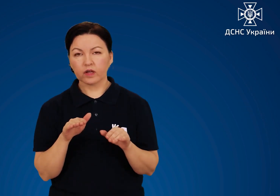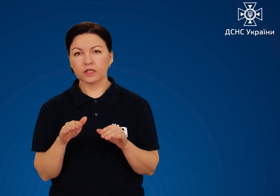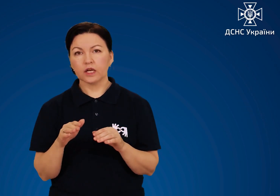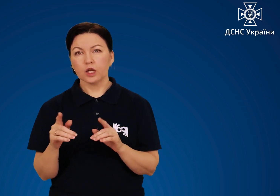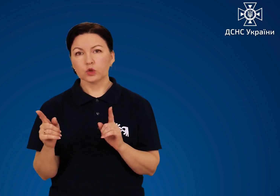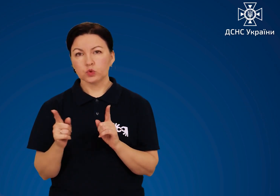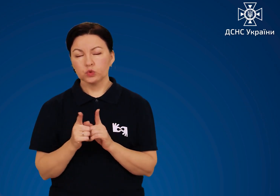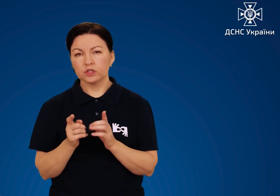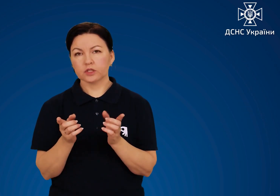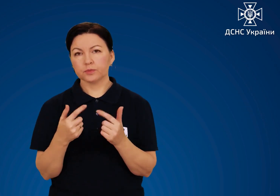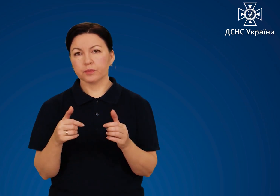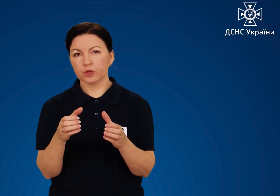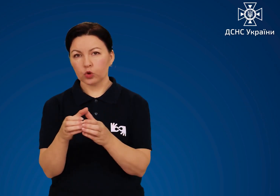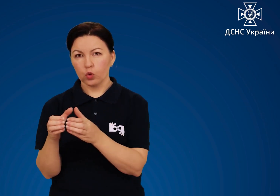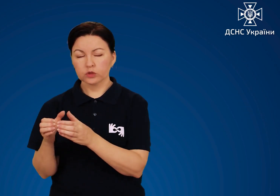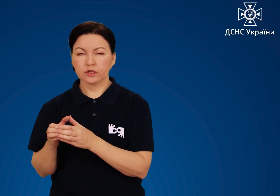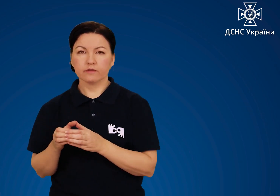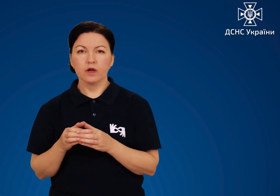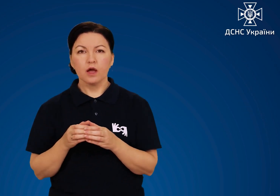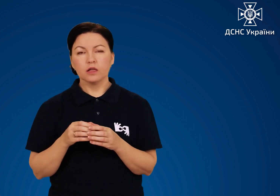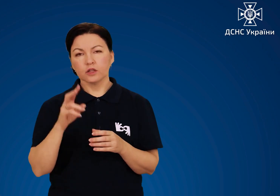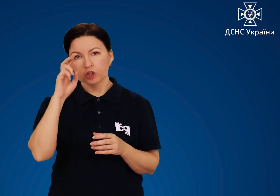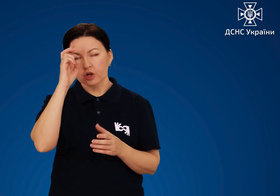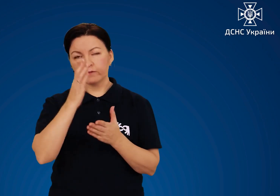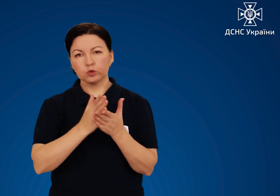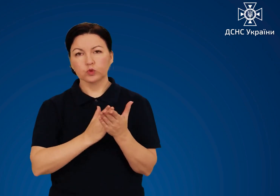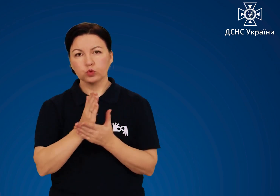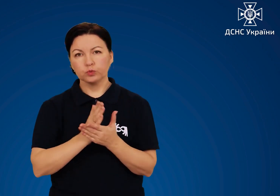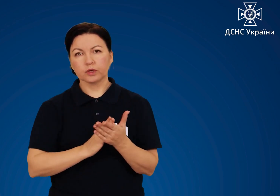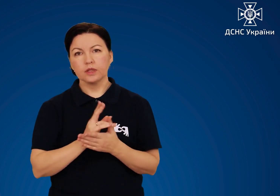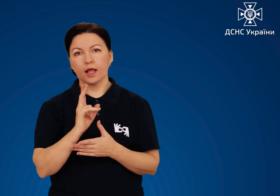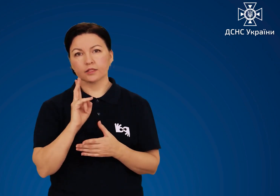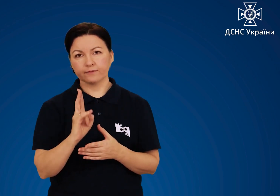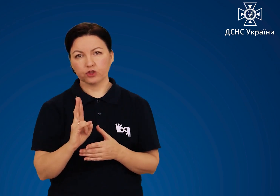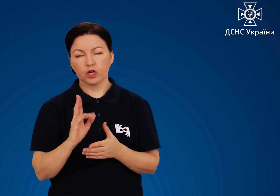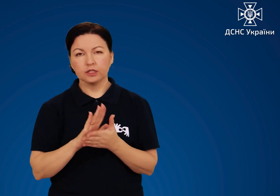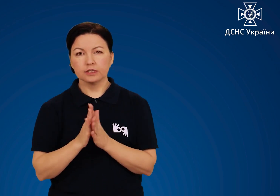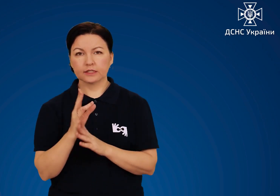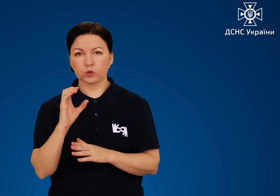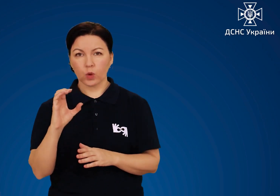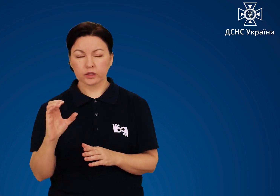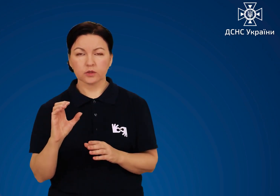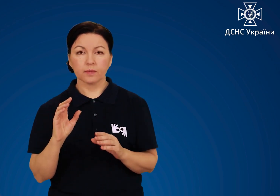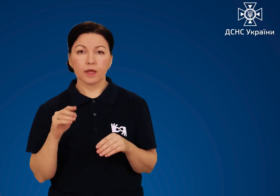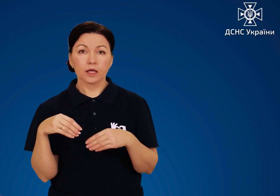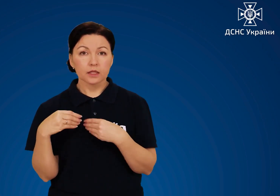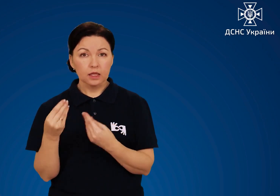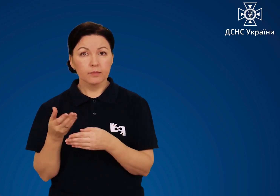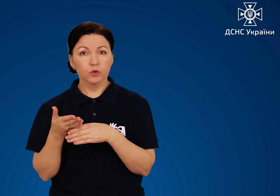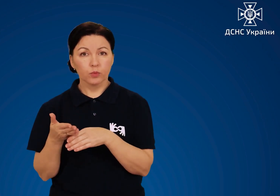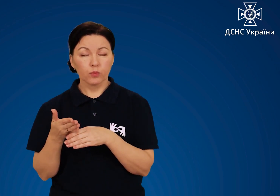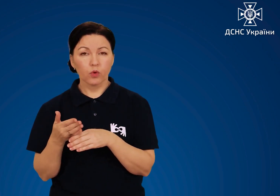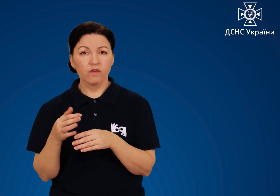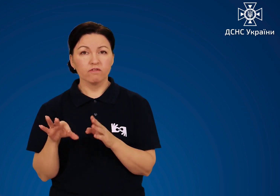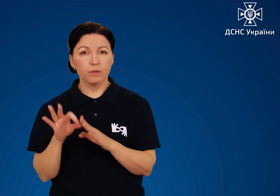Організувати зустріч підрозділів Державної служби з надзвичайних ситуацій, надати їм